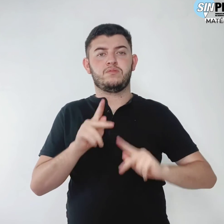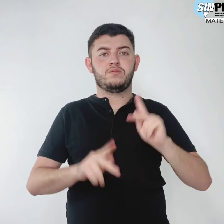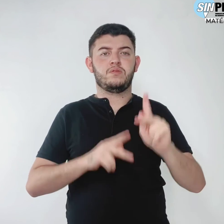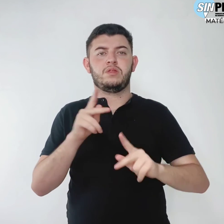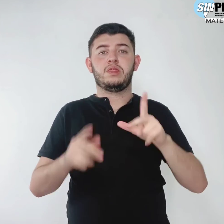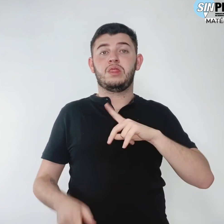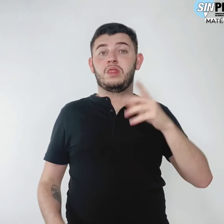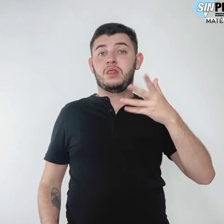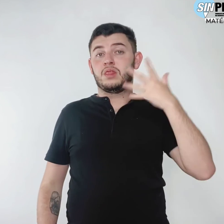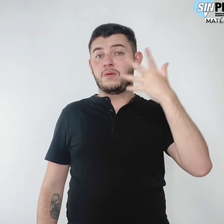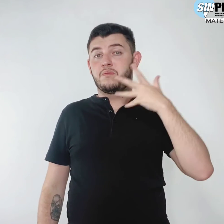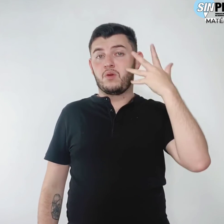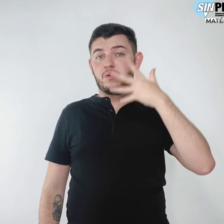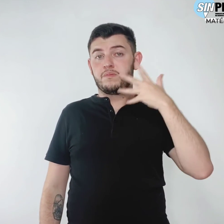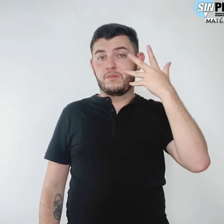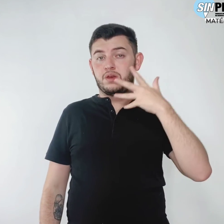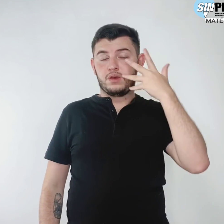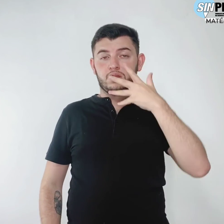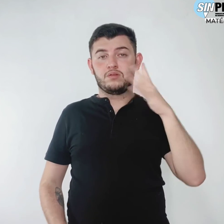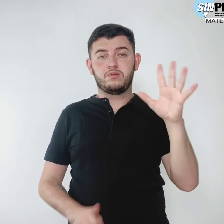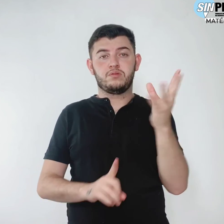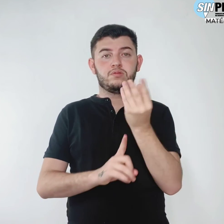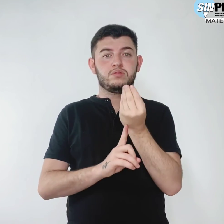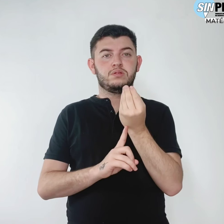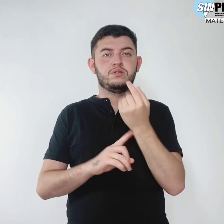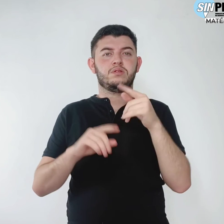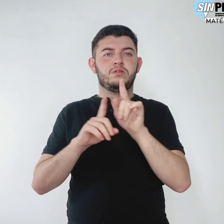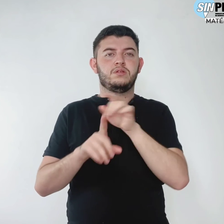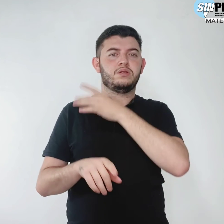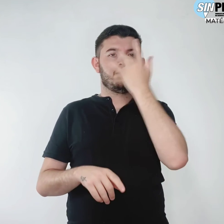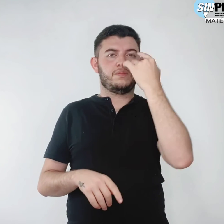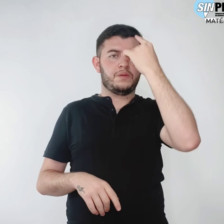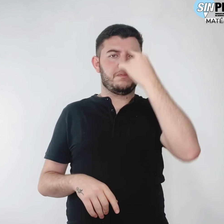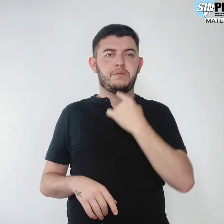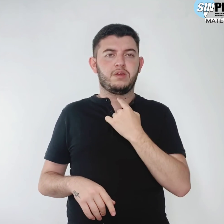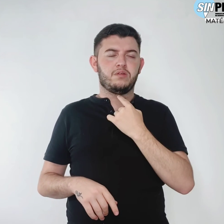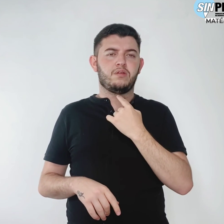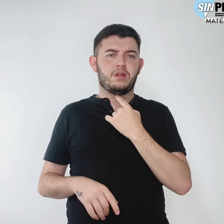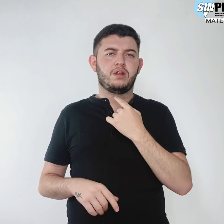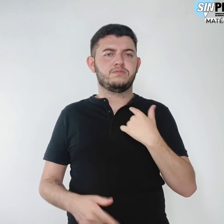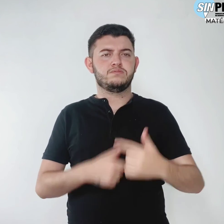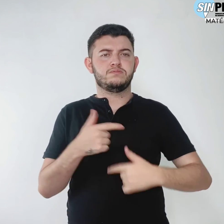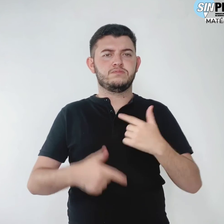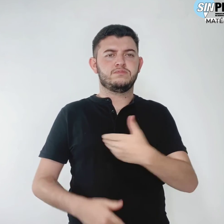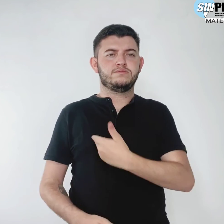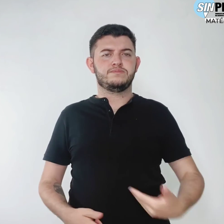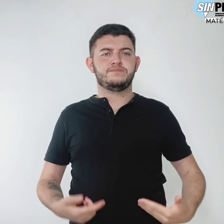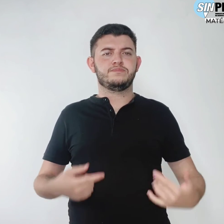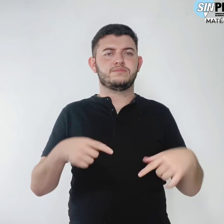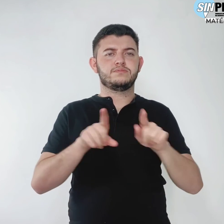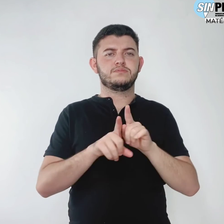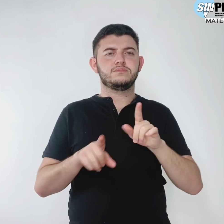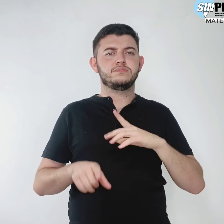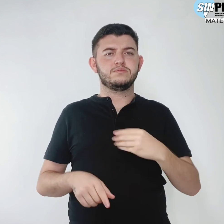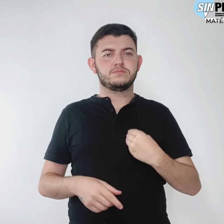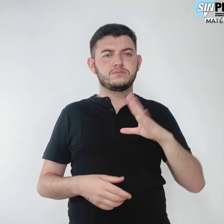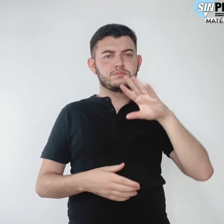com depoimentos de artistas e personalidades públicas que estudam em uma